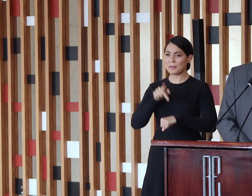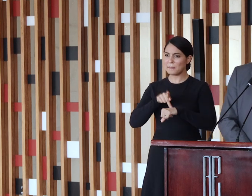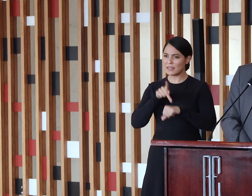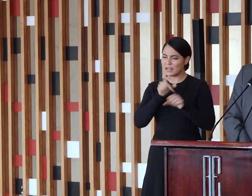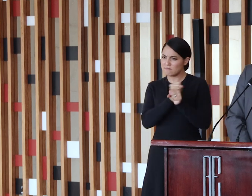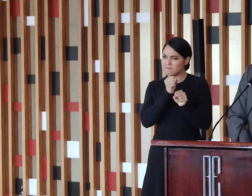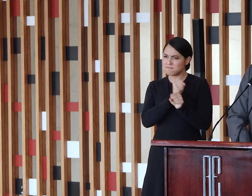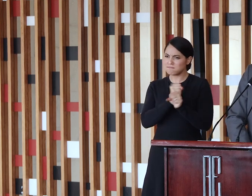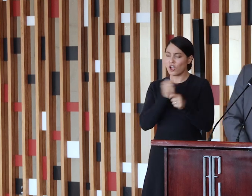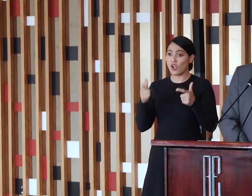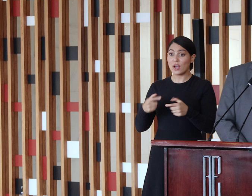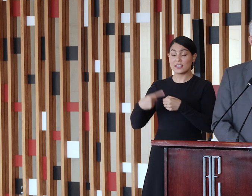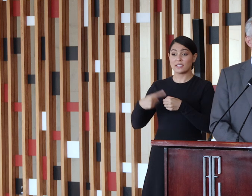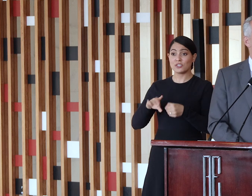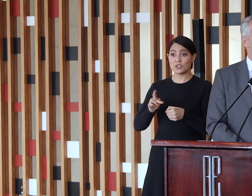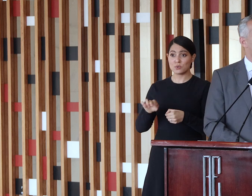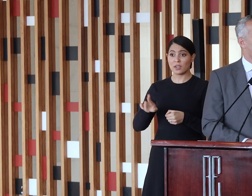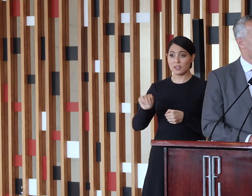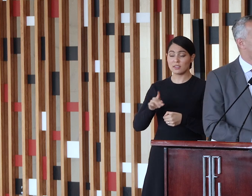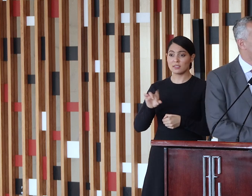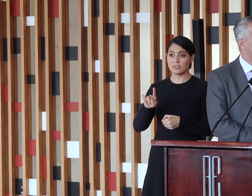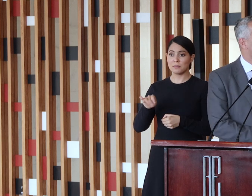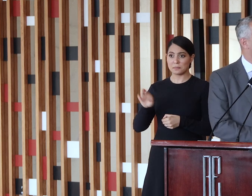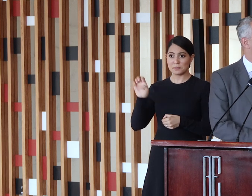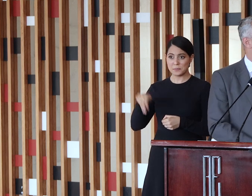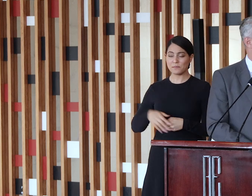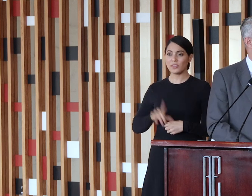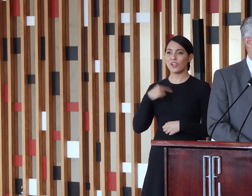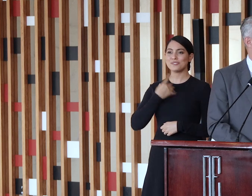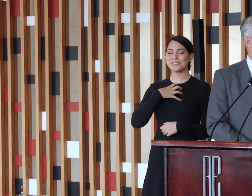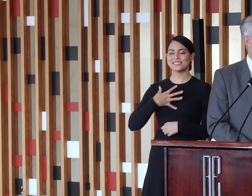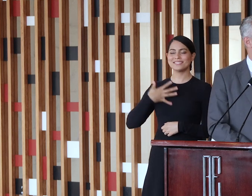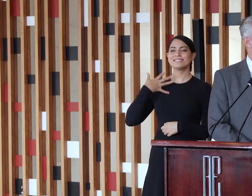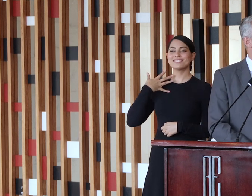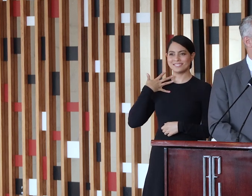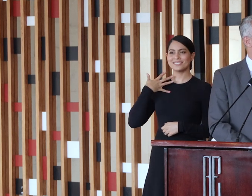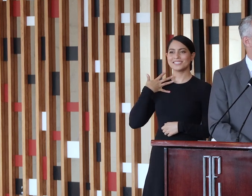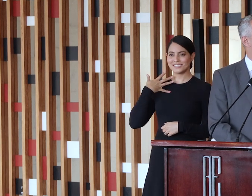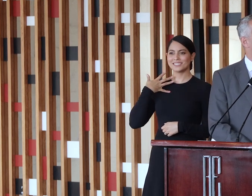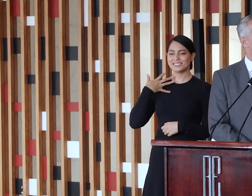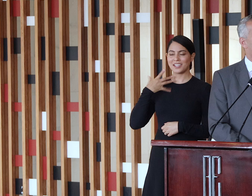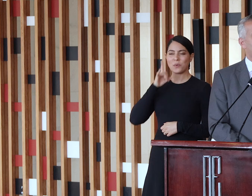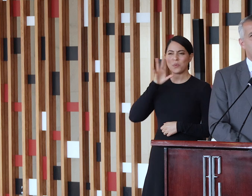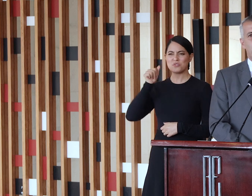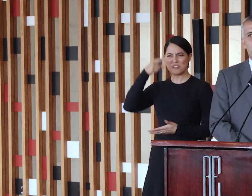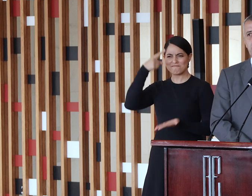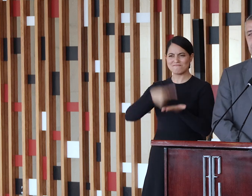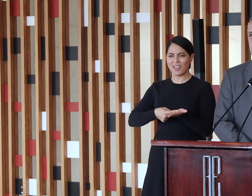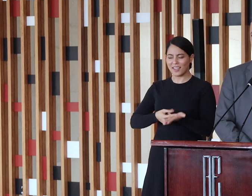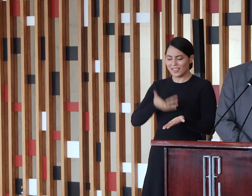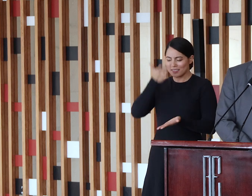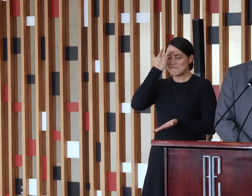Pedra, em Cachoeira, de Itapemirim, que é onde nós, com muito orgulho para nós, foi realmente, assim, uma data que vai ficar na